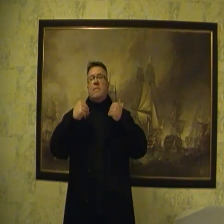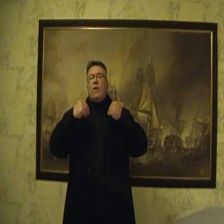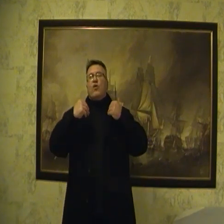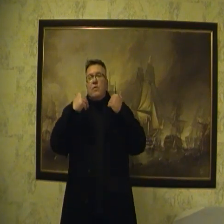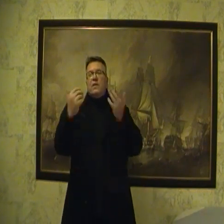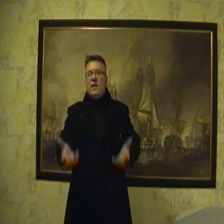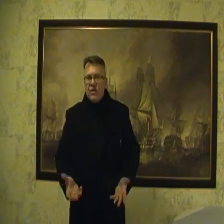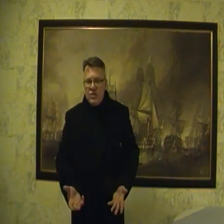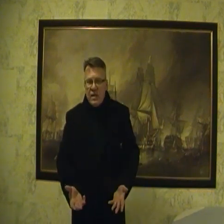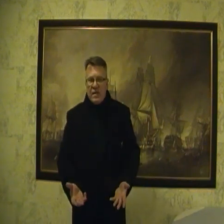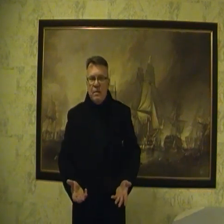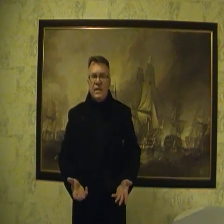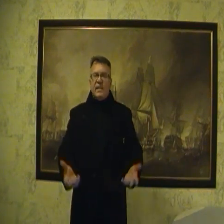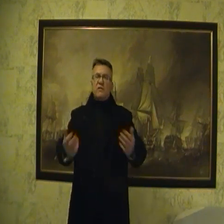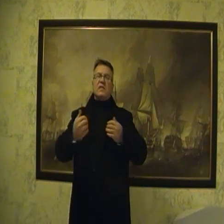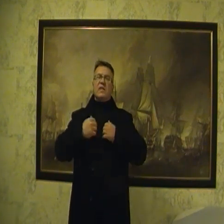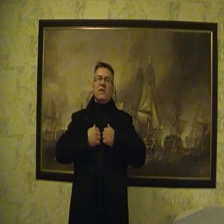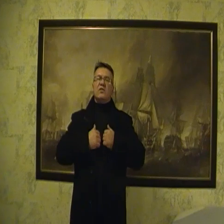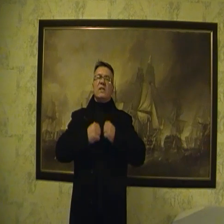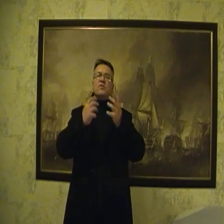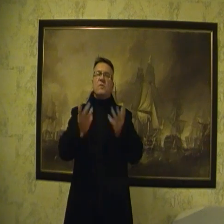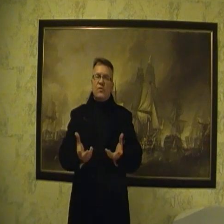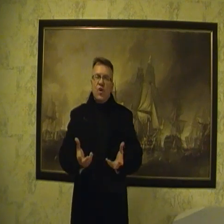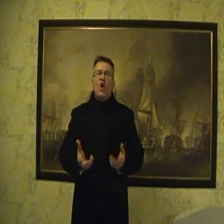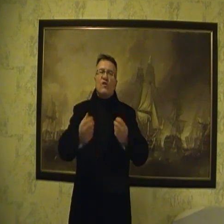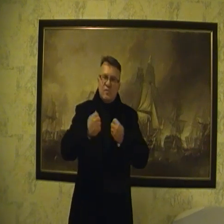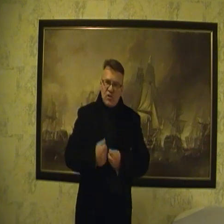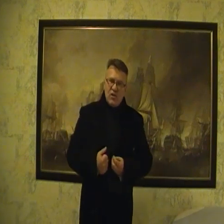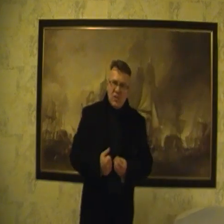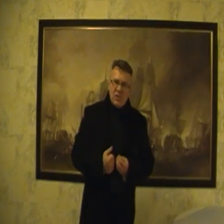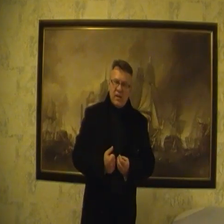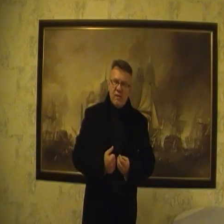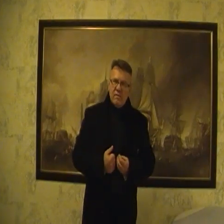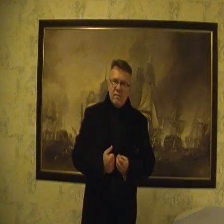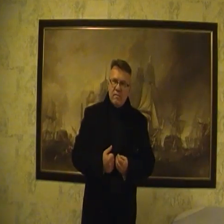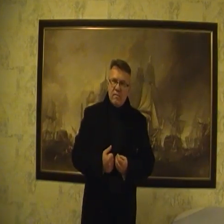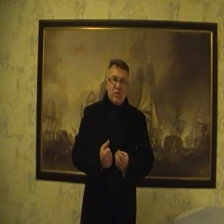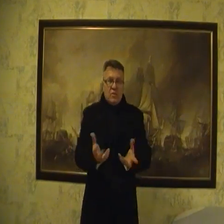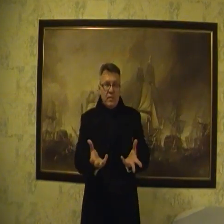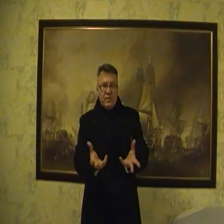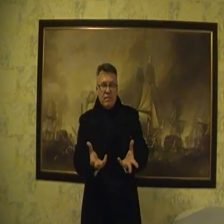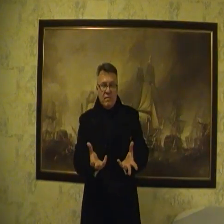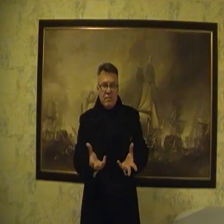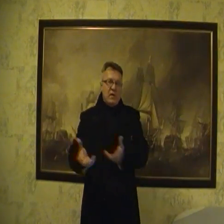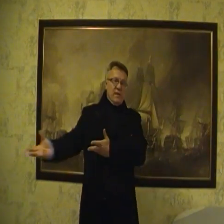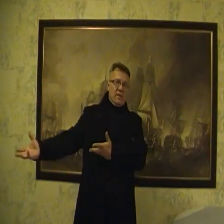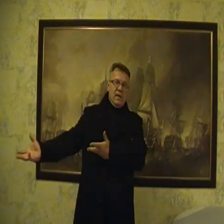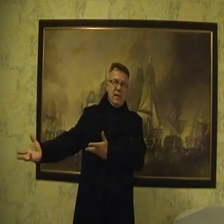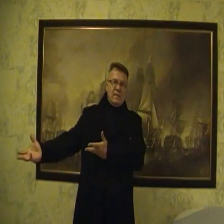ogromnych ilościach materiału strategicznego dla przemysłu kosmiczno-lotniczego? Kto o tym powie? Na Kolewskiej jest.